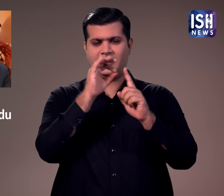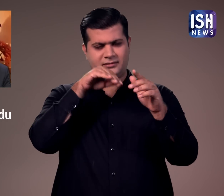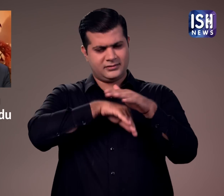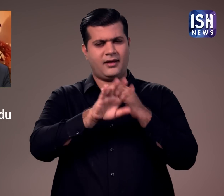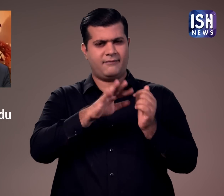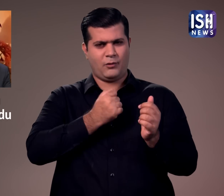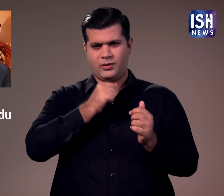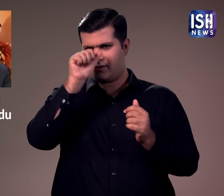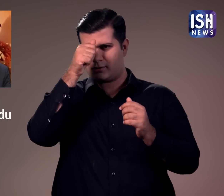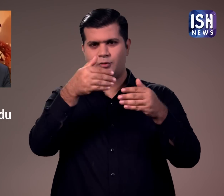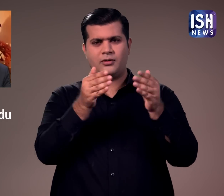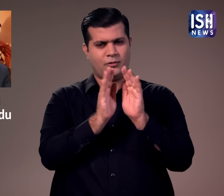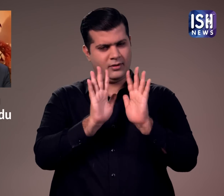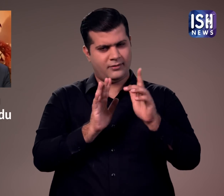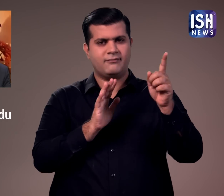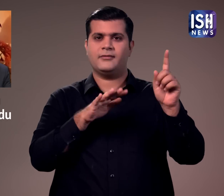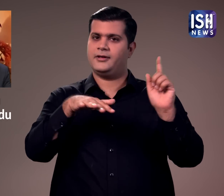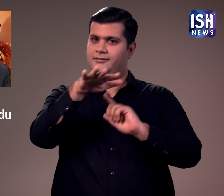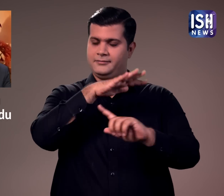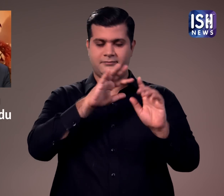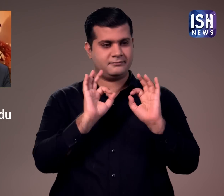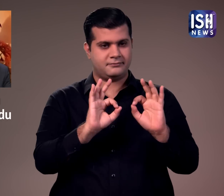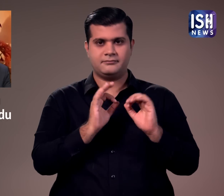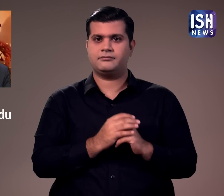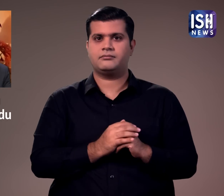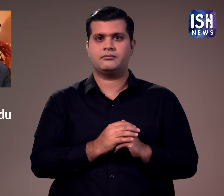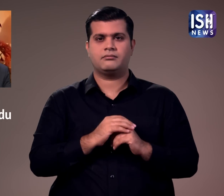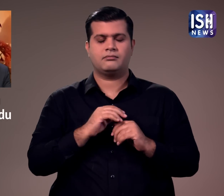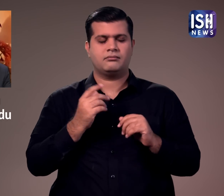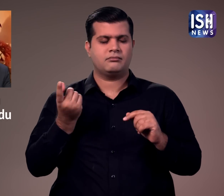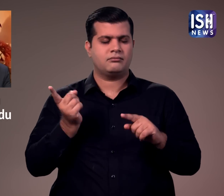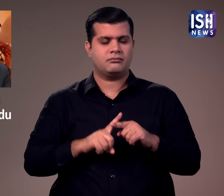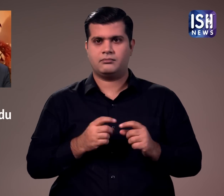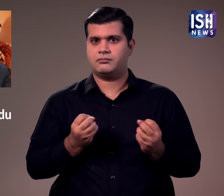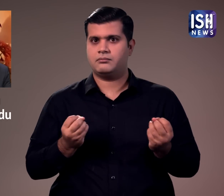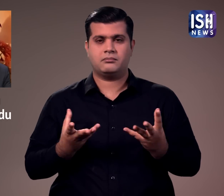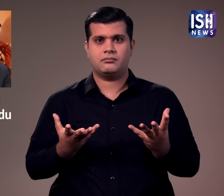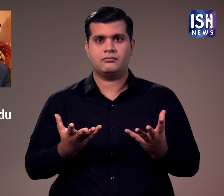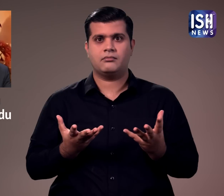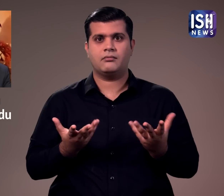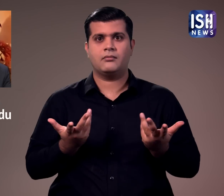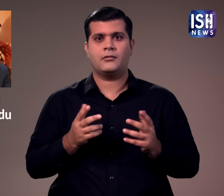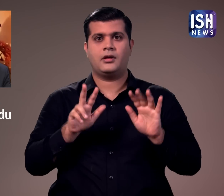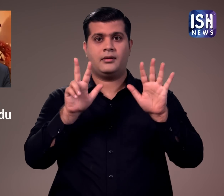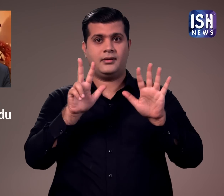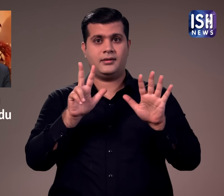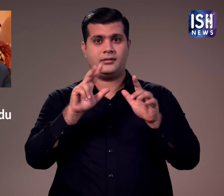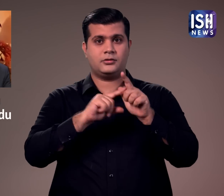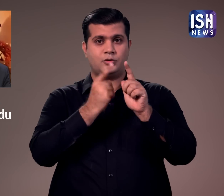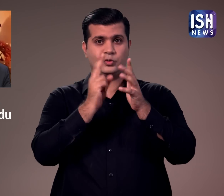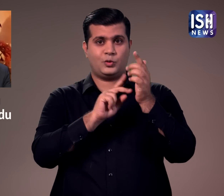पाकिस्तान में एक हिंदू समुदाय रहता है। एक चौकाने वाली घटना में 8 जून 2022